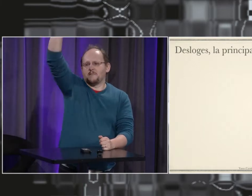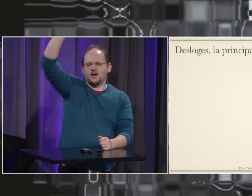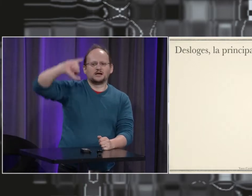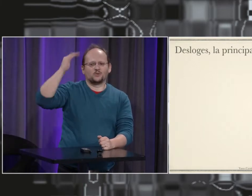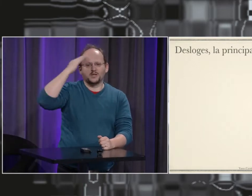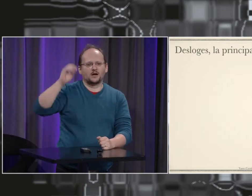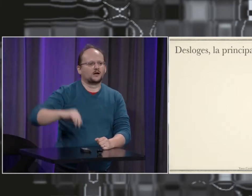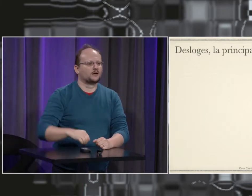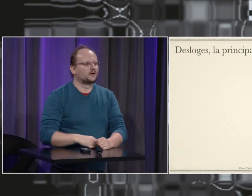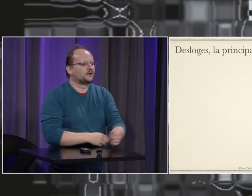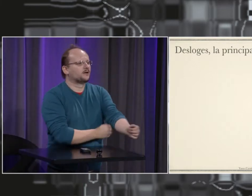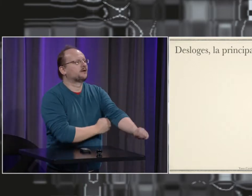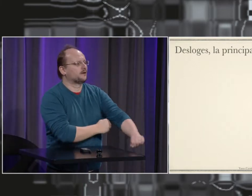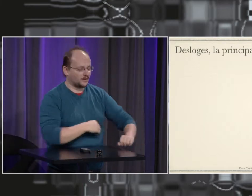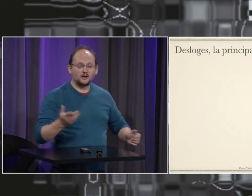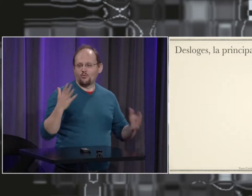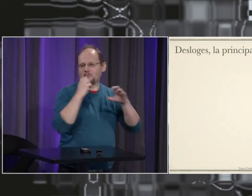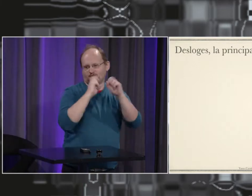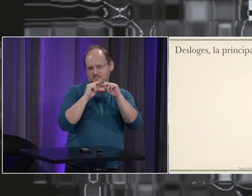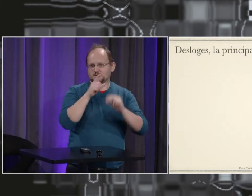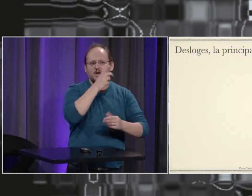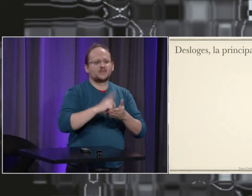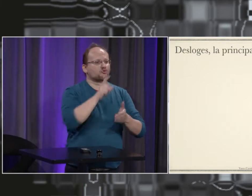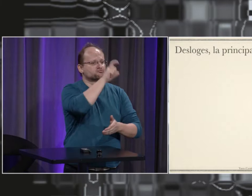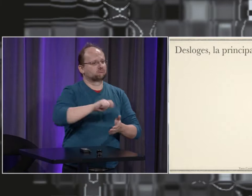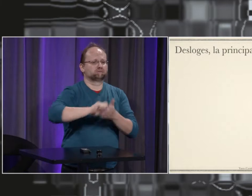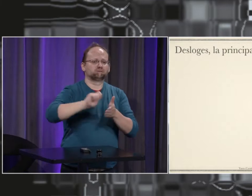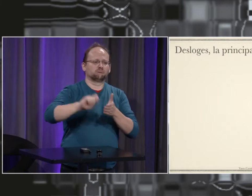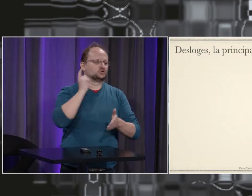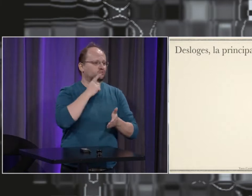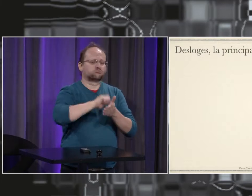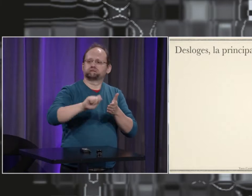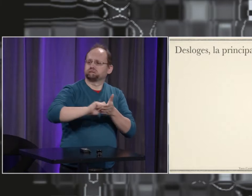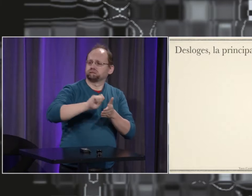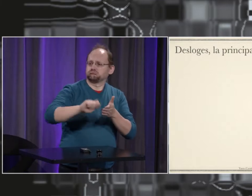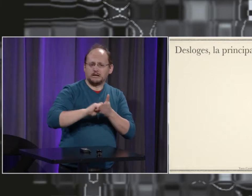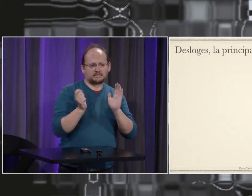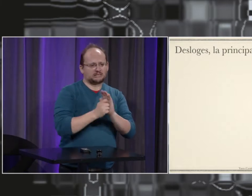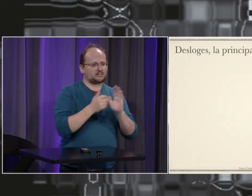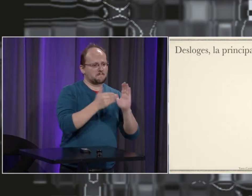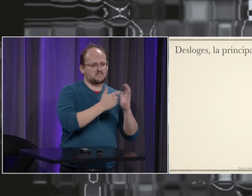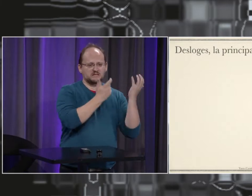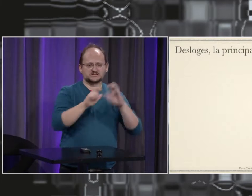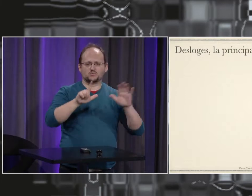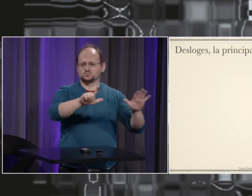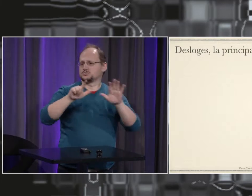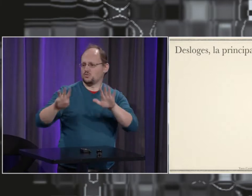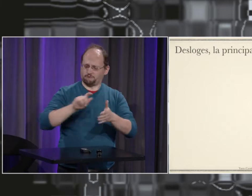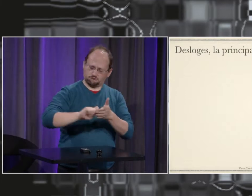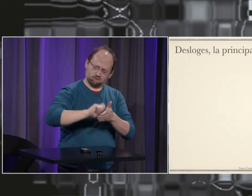Alors, qui connaît Desloge ? Lève la main. Je vais vous expliquer qui est Desloge. Donc, c'était un auteur sourd qui a